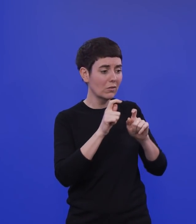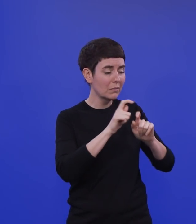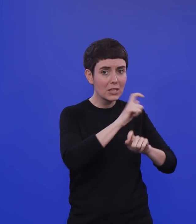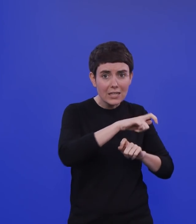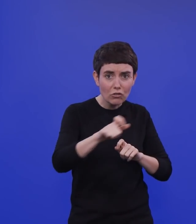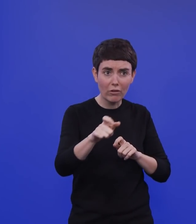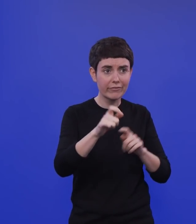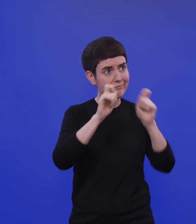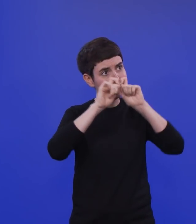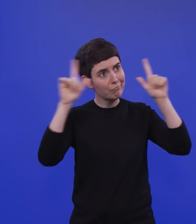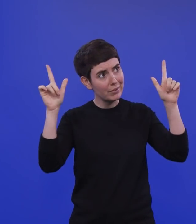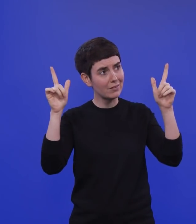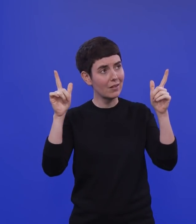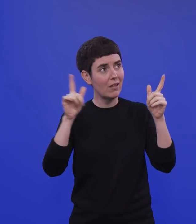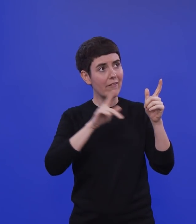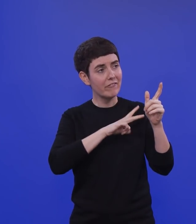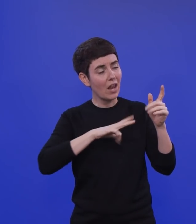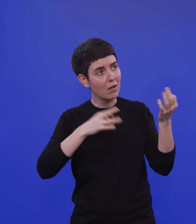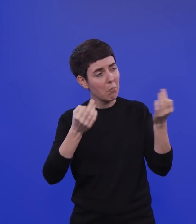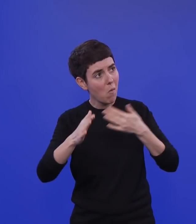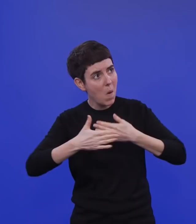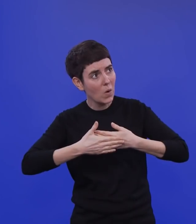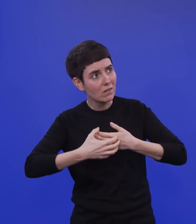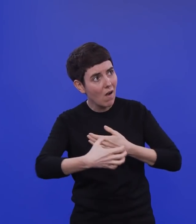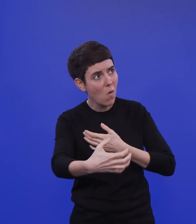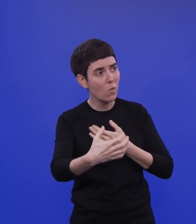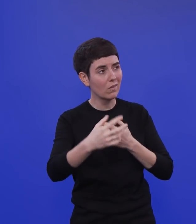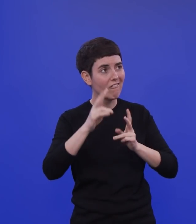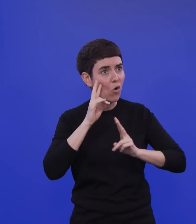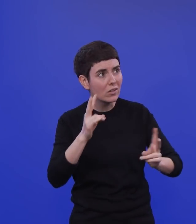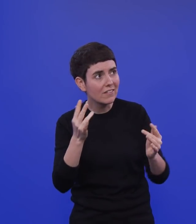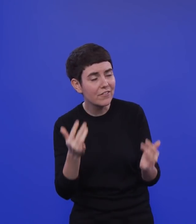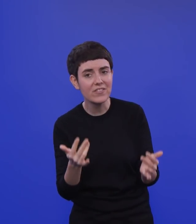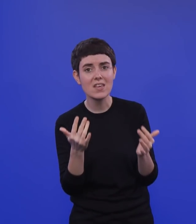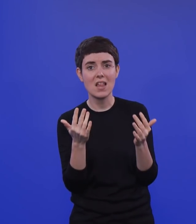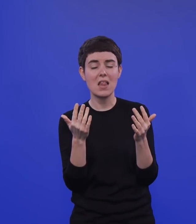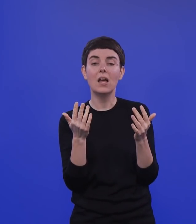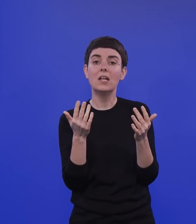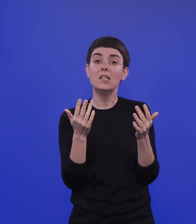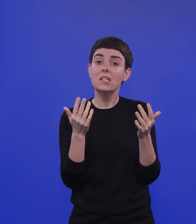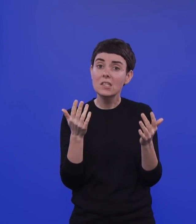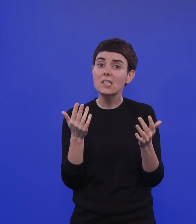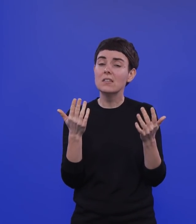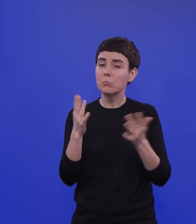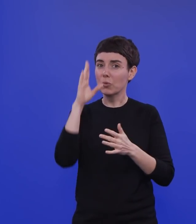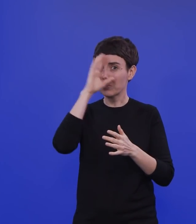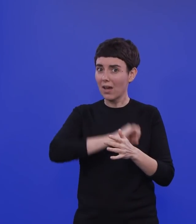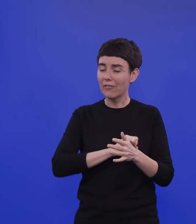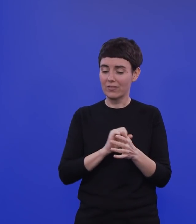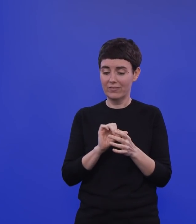man den fortführen muss und wie vorsichtig man sein muss, wenn man den schrittweise lockern möchte. Denn